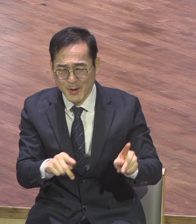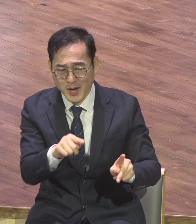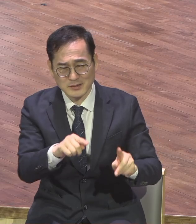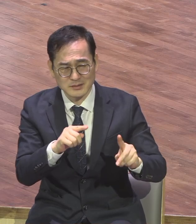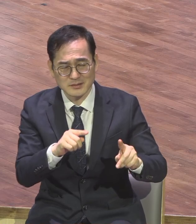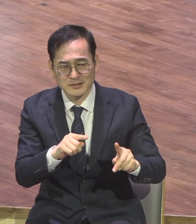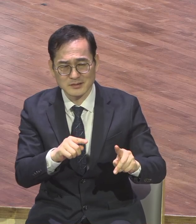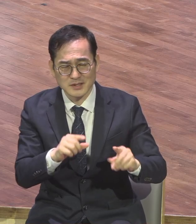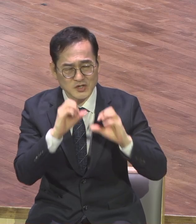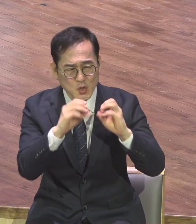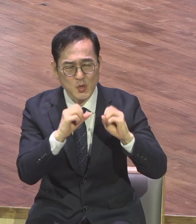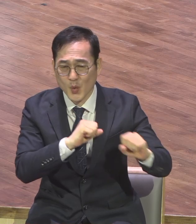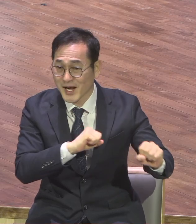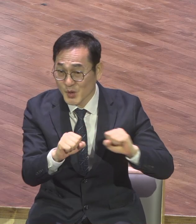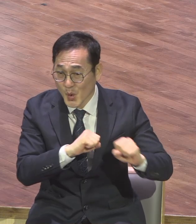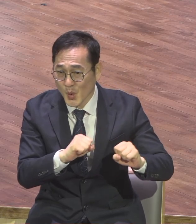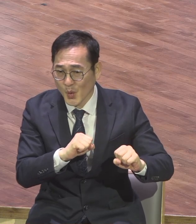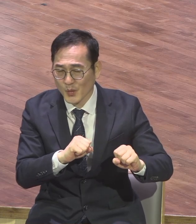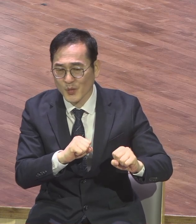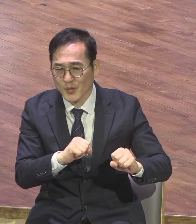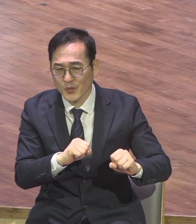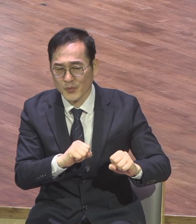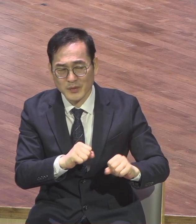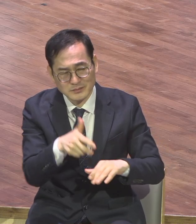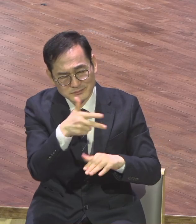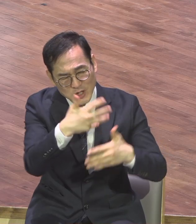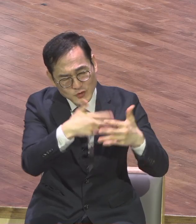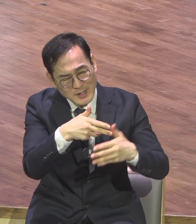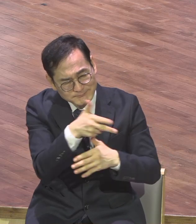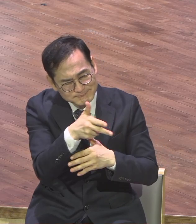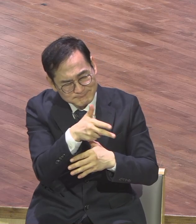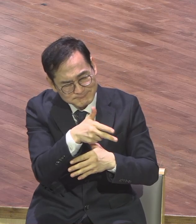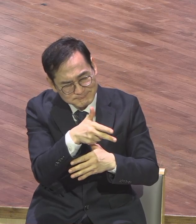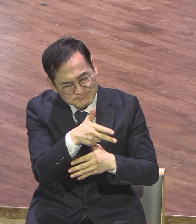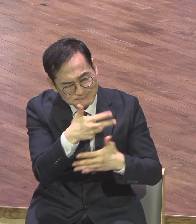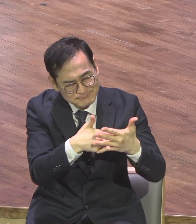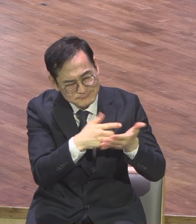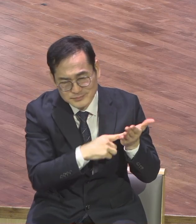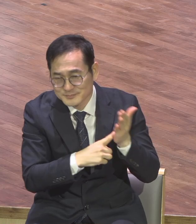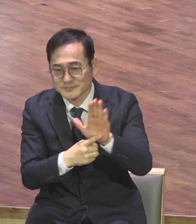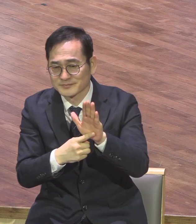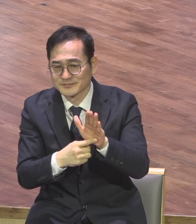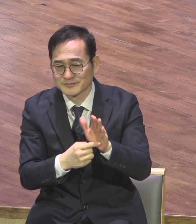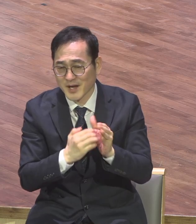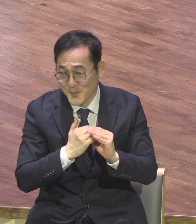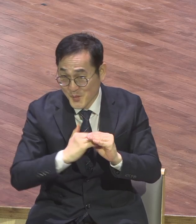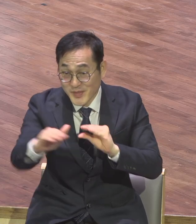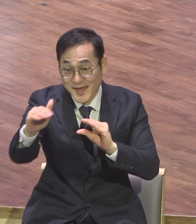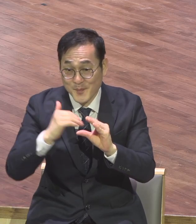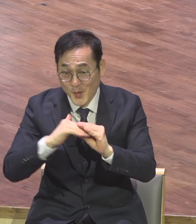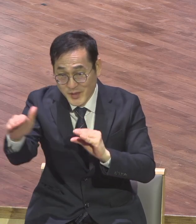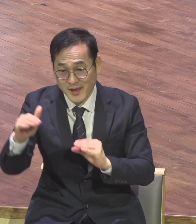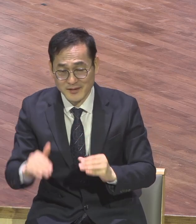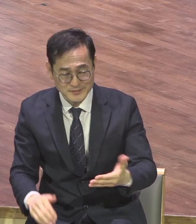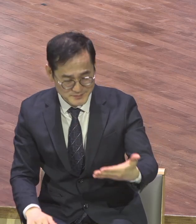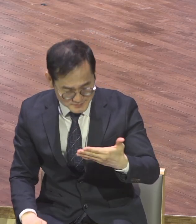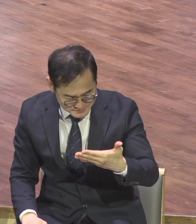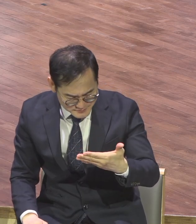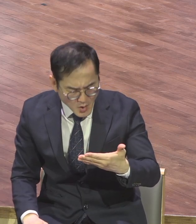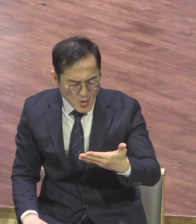그거를 동영상으로 막 보내니까 여기서 모여서 교회 우리 교회 청년들이 못 가는 청년들이 모여가지고 기도를